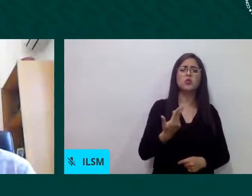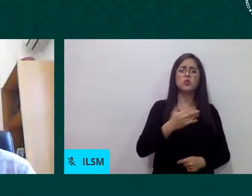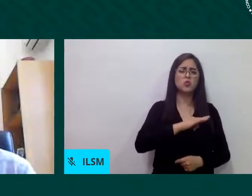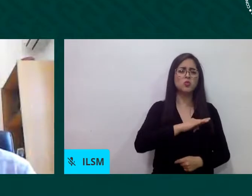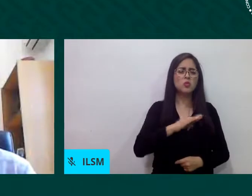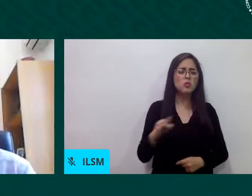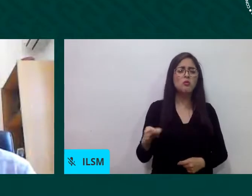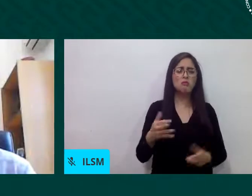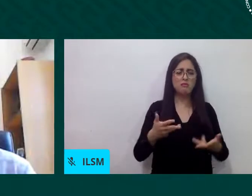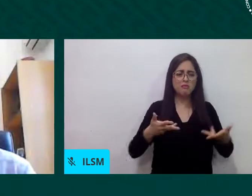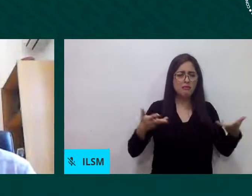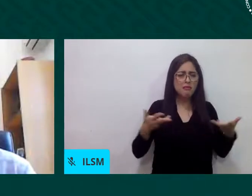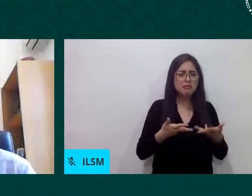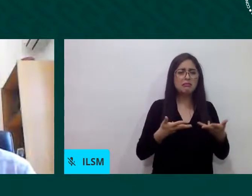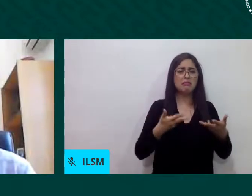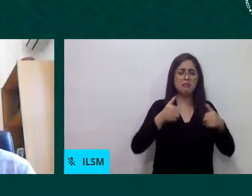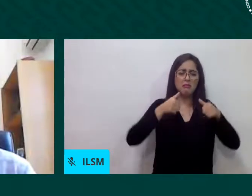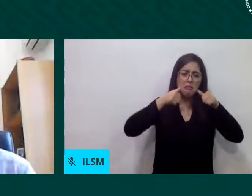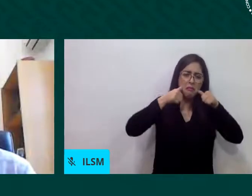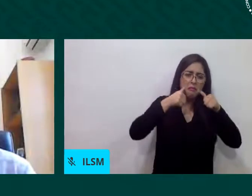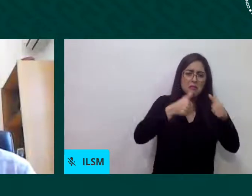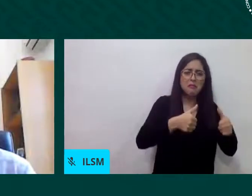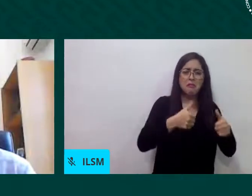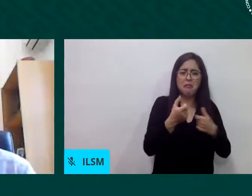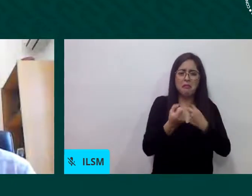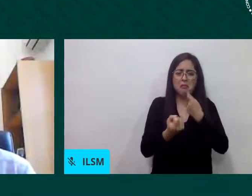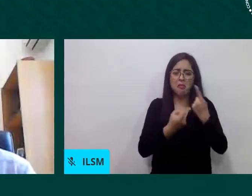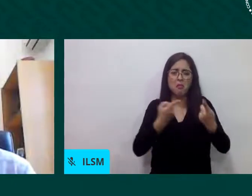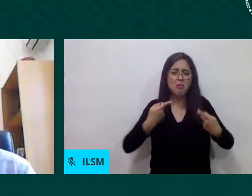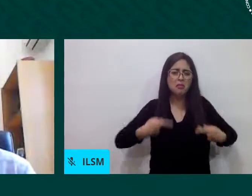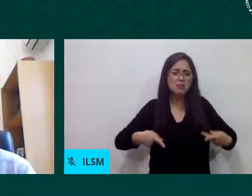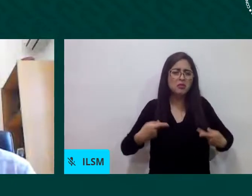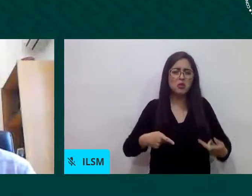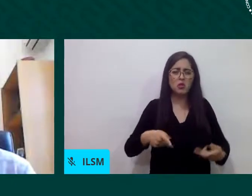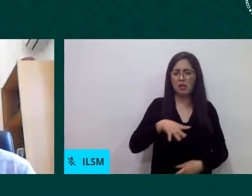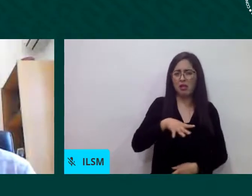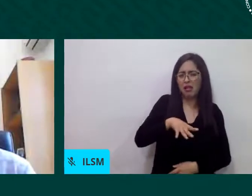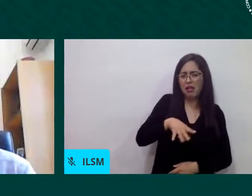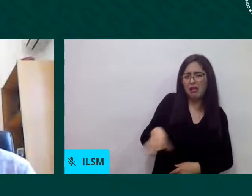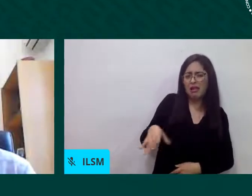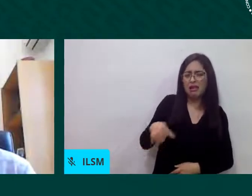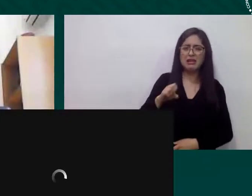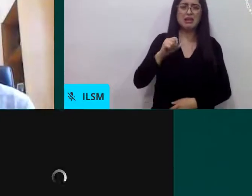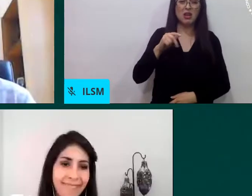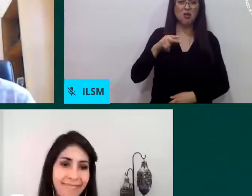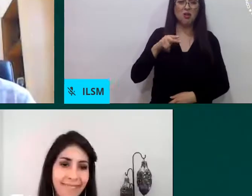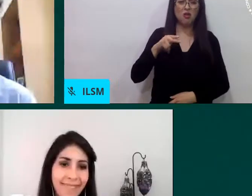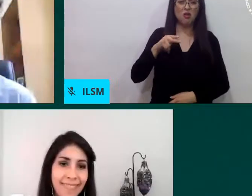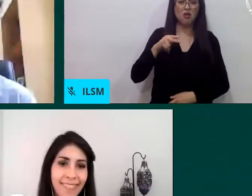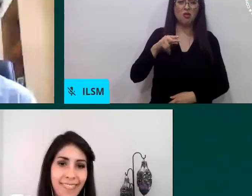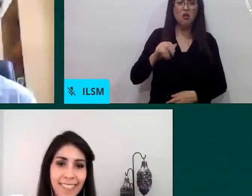xenofobia y estigmatización que que son frecuentes adelante Laura